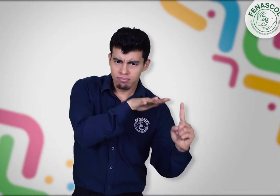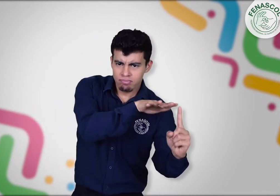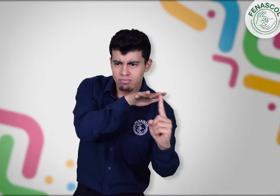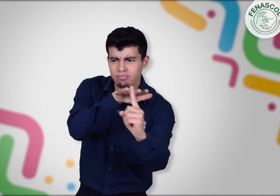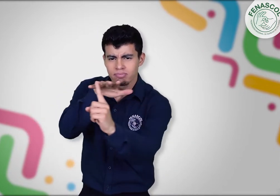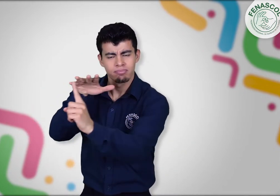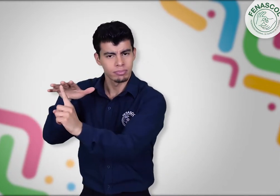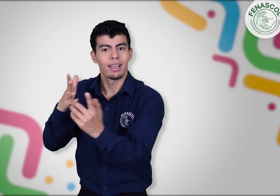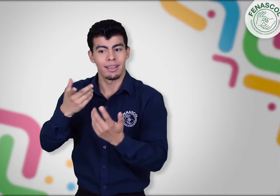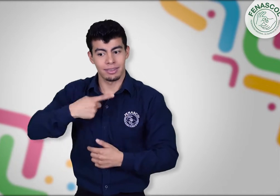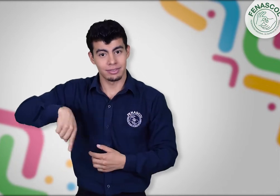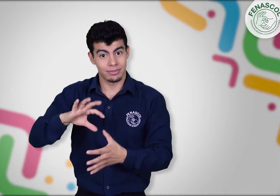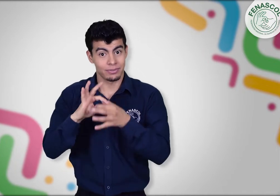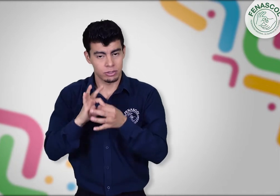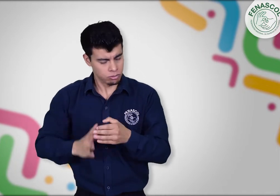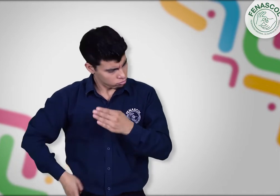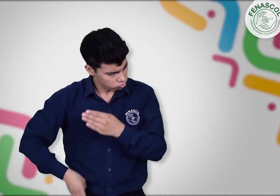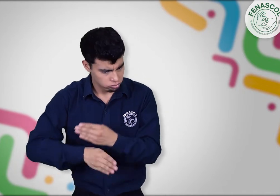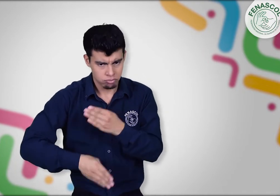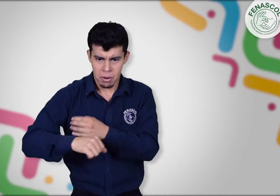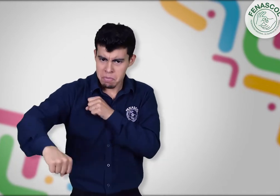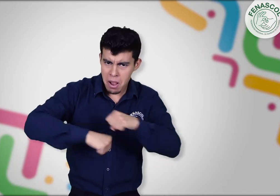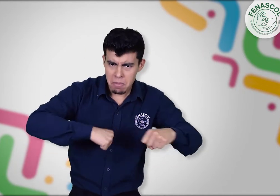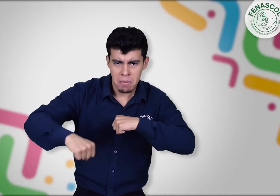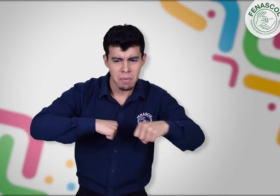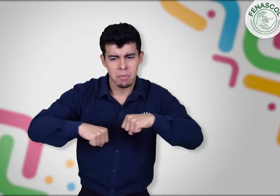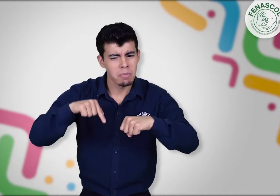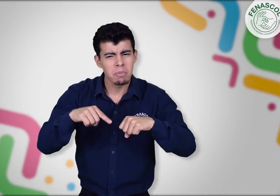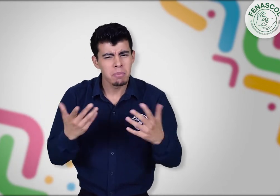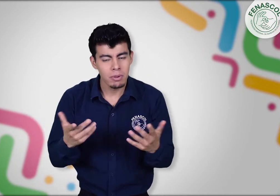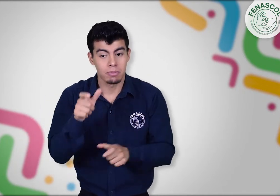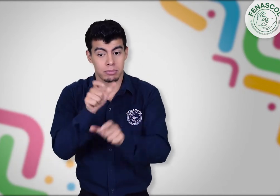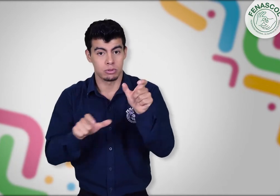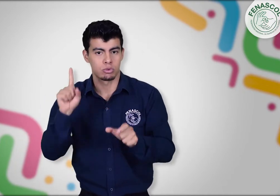otros lugares para hacer incidencia a favor de los derechos de las personas sordas.